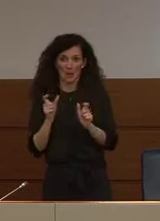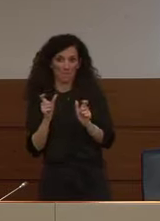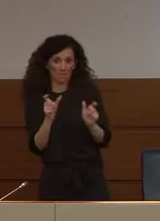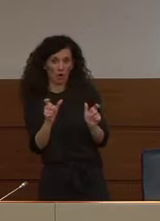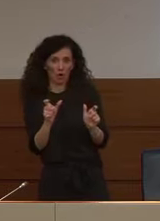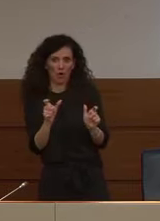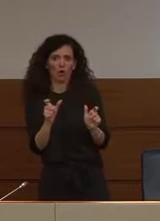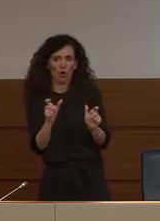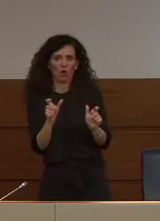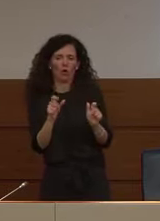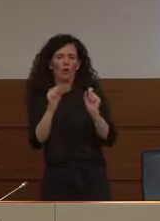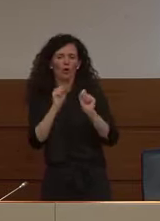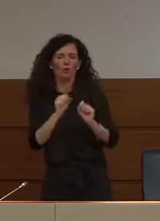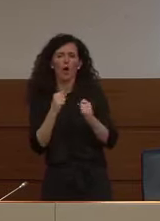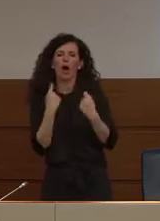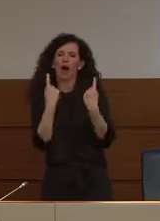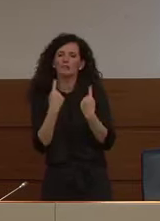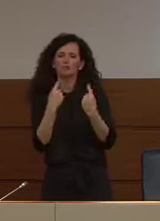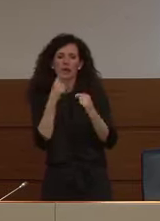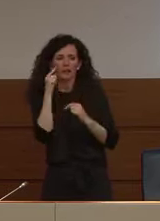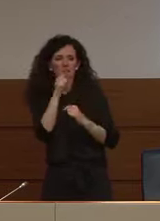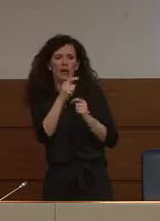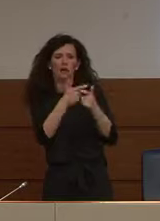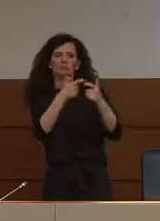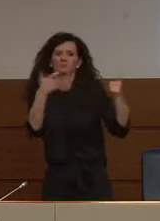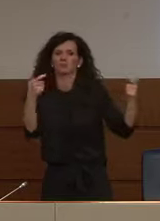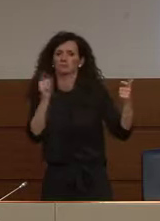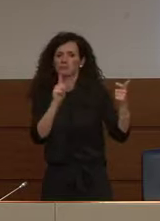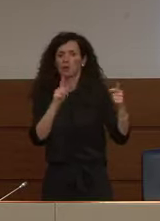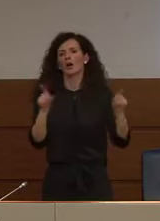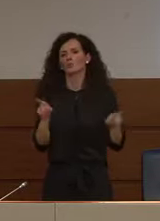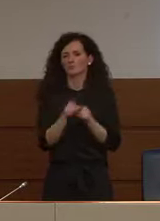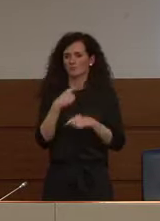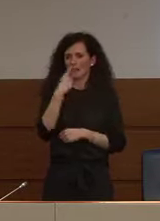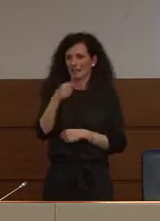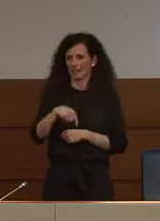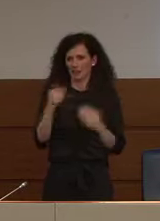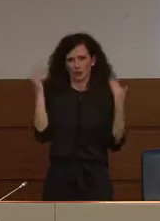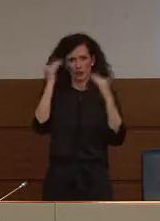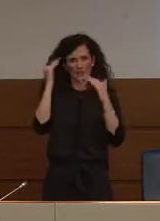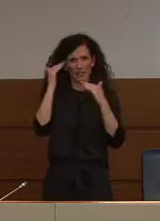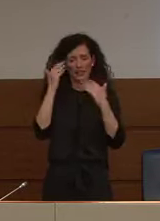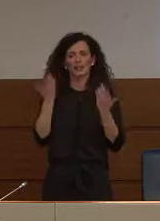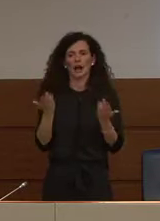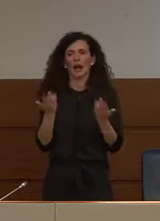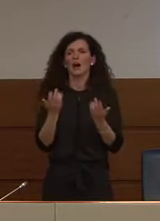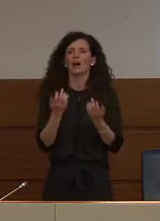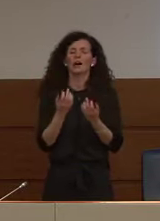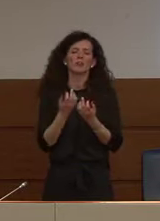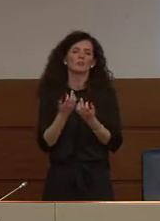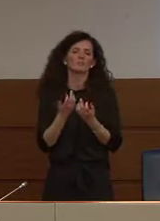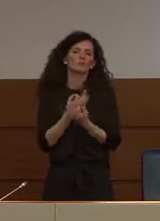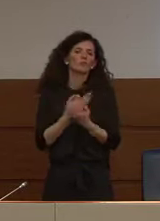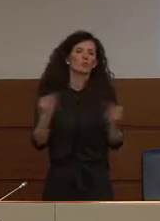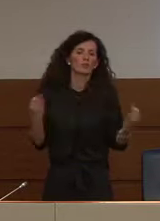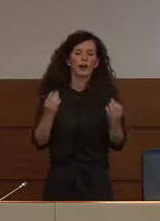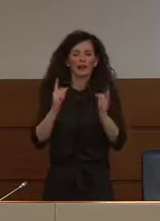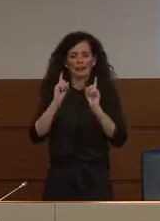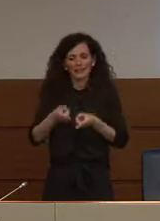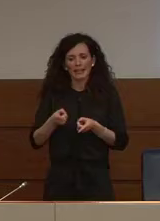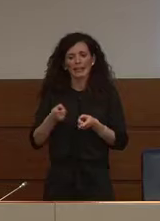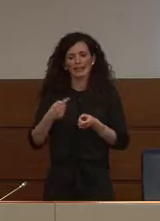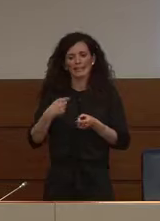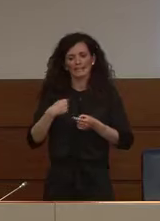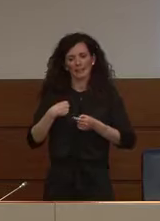più volte ricordato anche questa sera ovviamente va consolidato nel giro dei